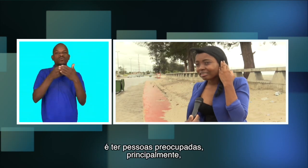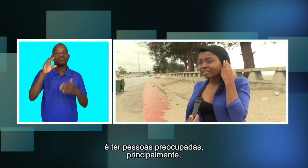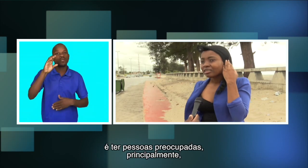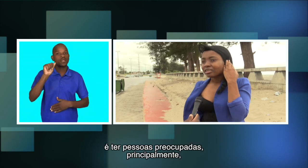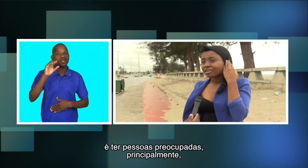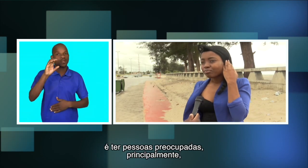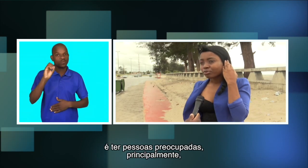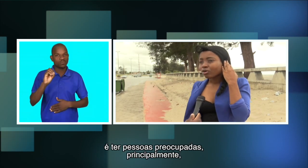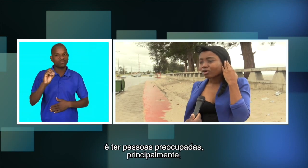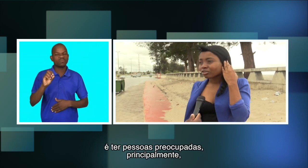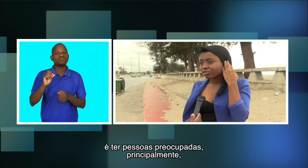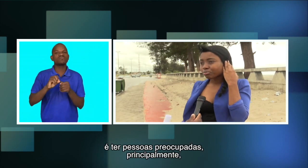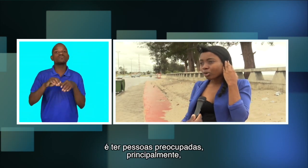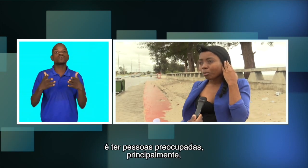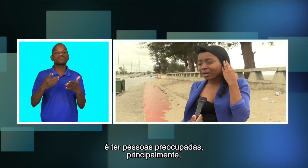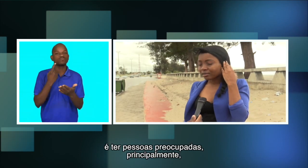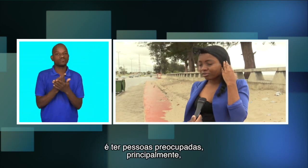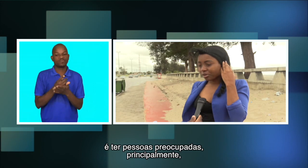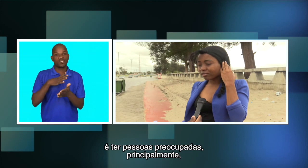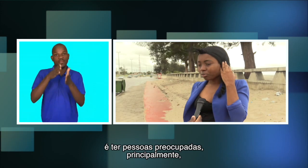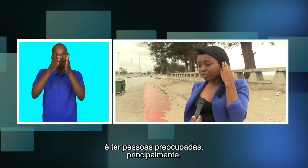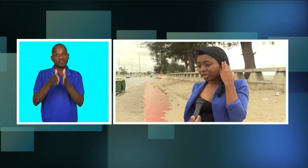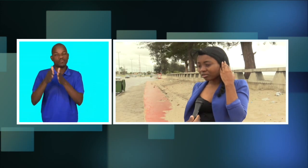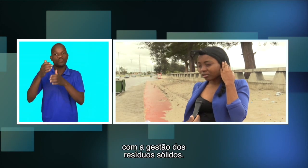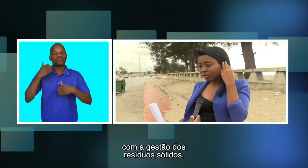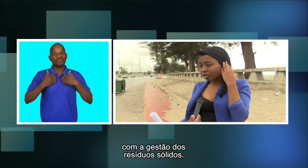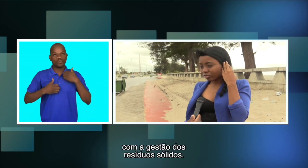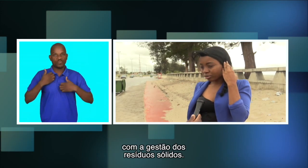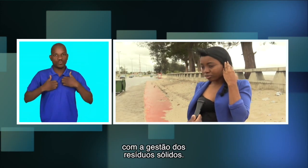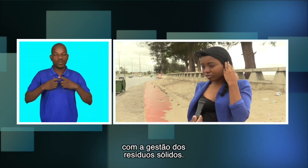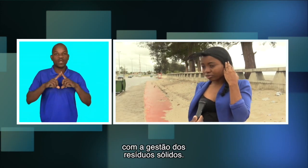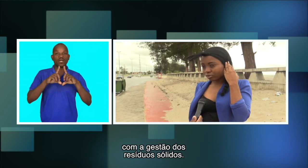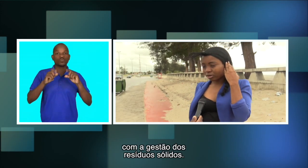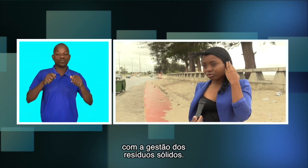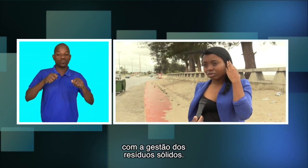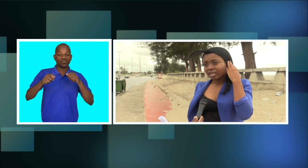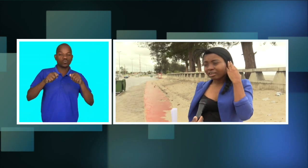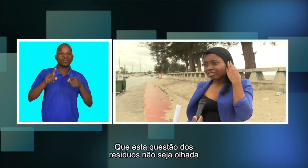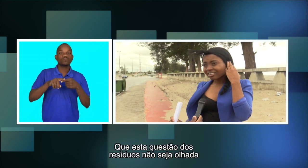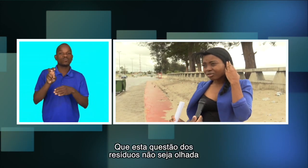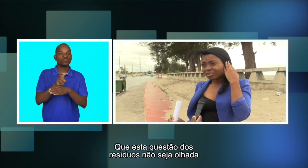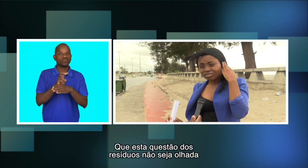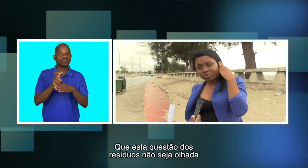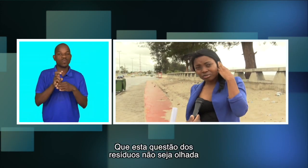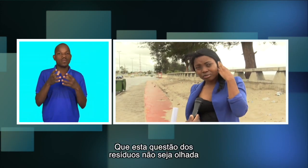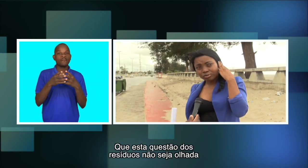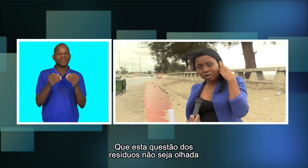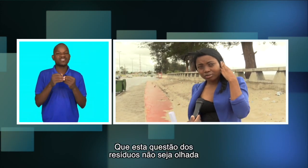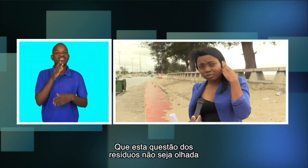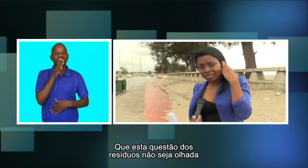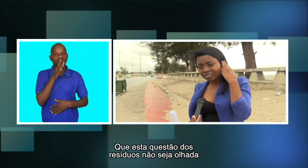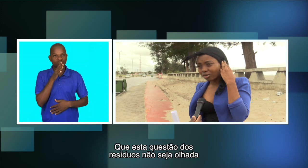ter pessoas preocupadas, principalmente, com a gestão dos juízes sólidos. Esta questão da gestão dos